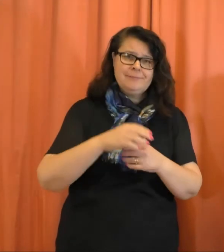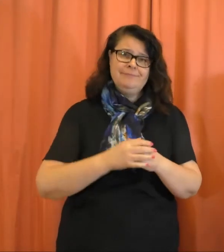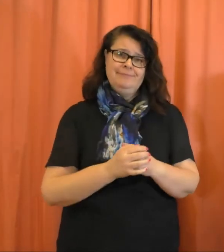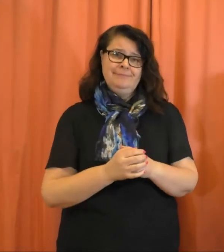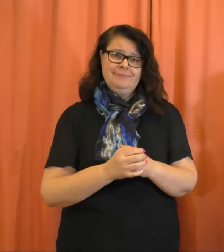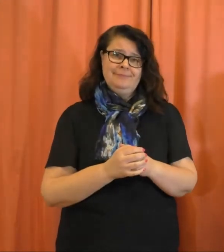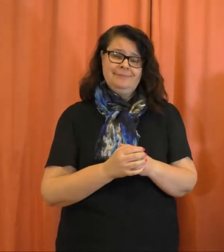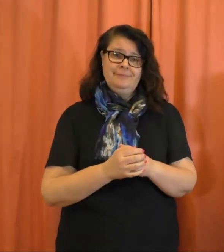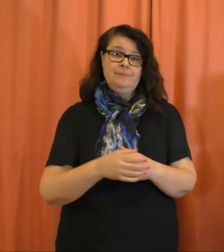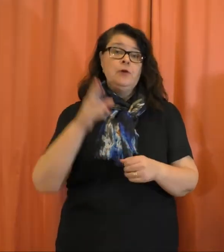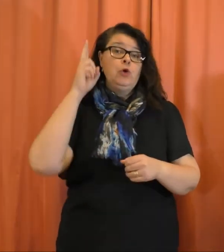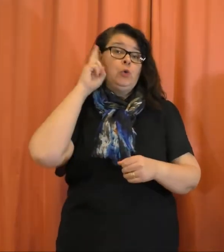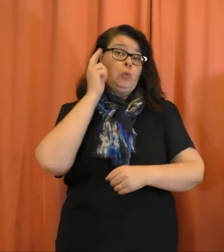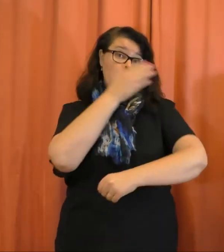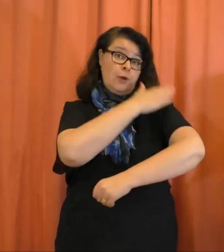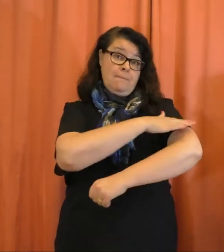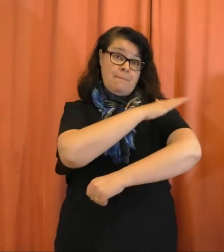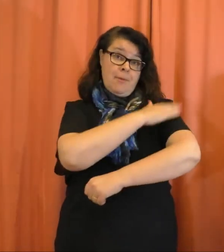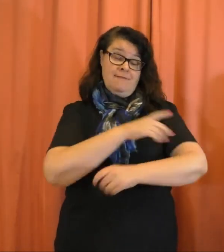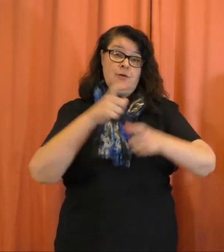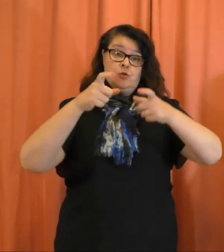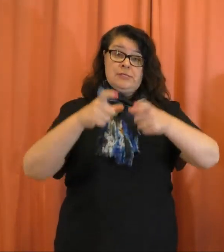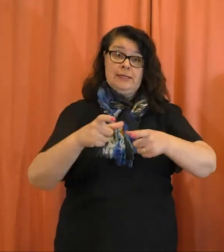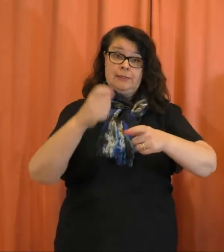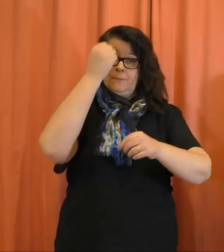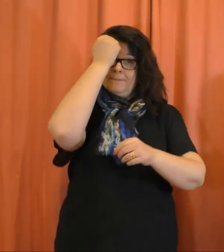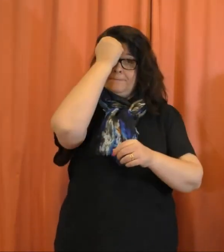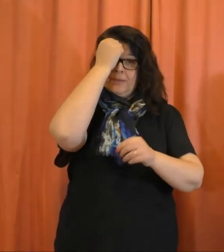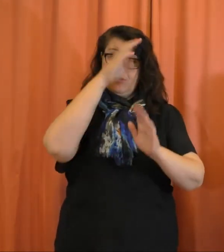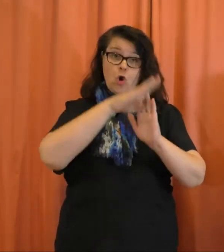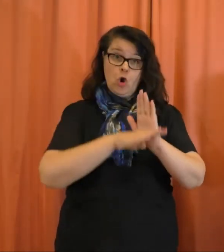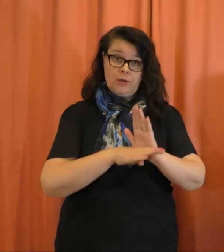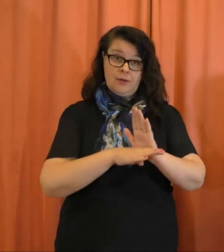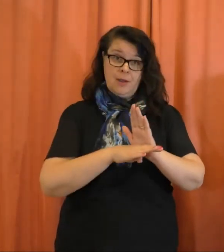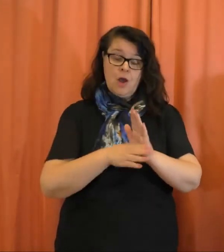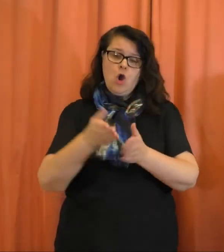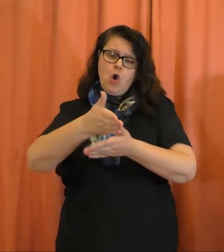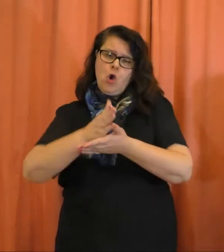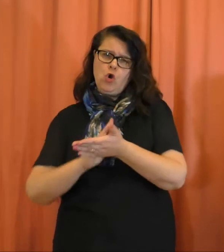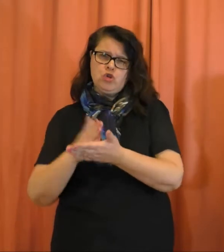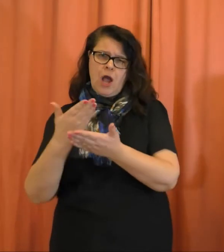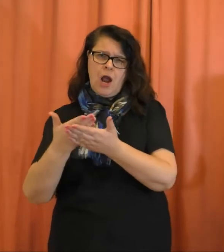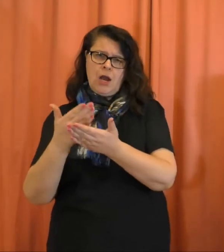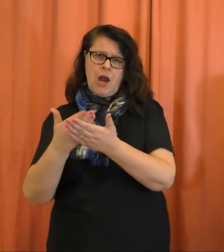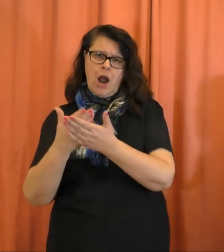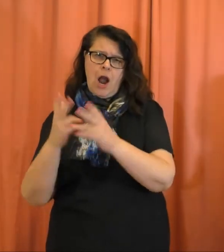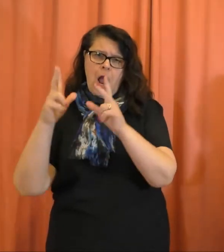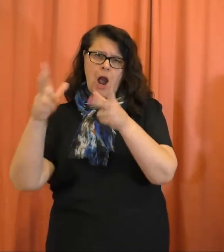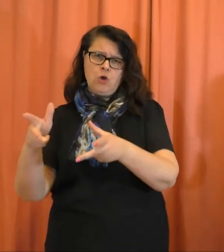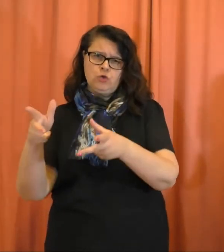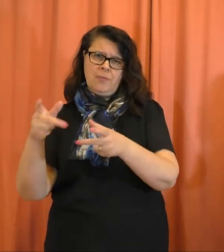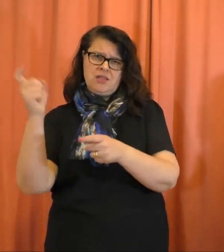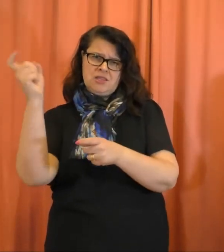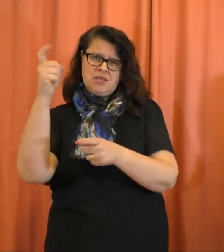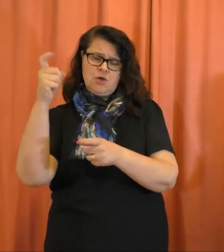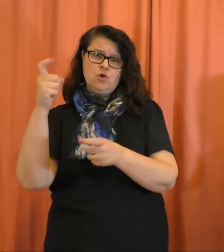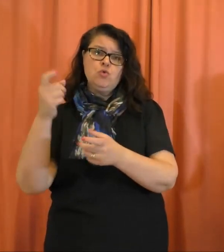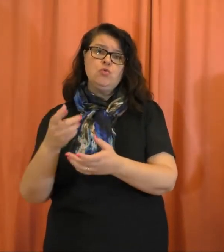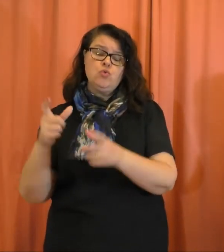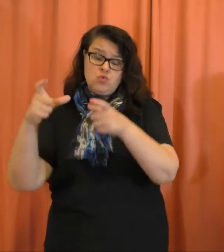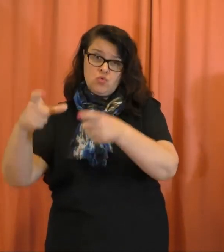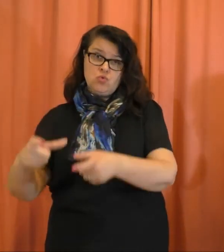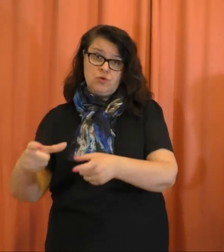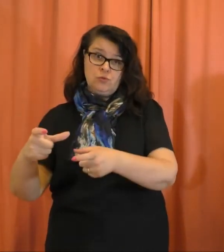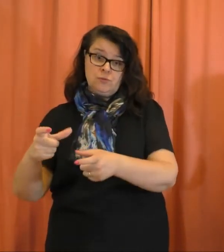Kuureen palvelusäätiön Memo-ohjelma on osa rahautomaattiyhdistyksen avustusohjelmaa